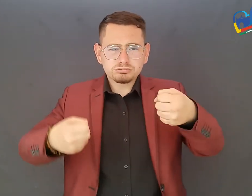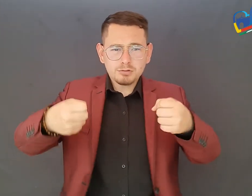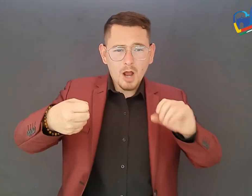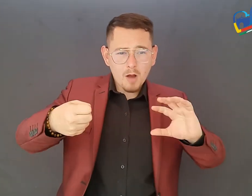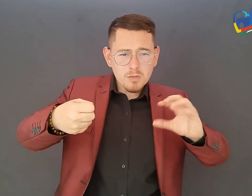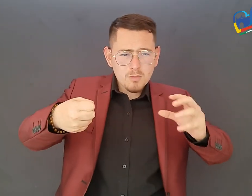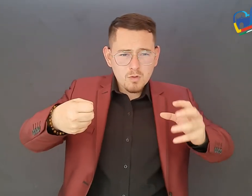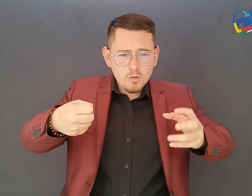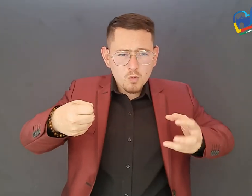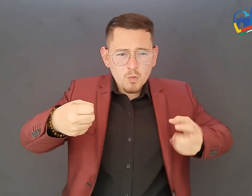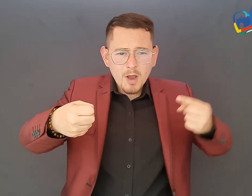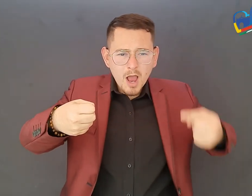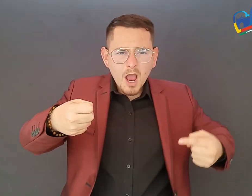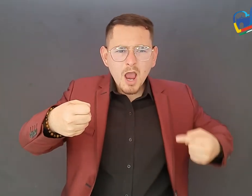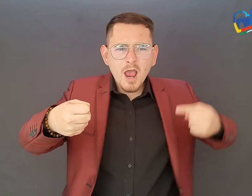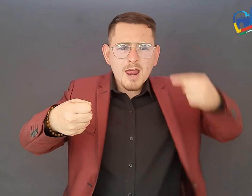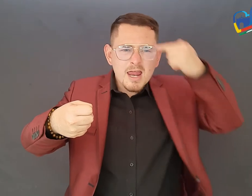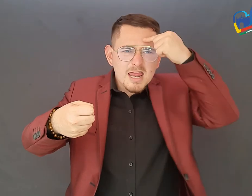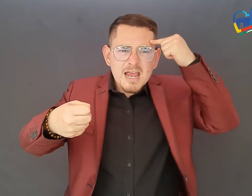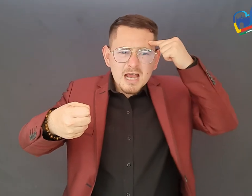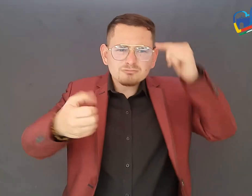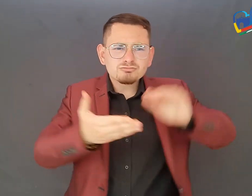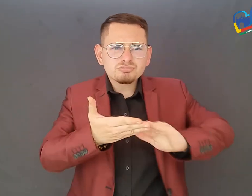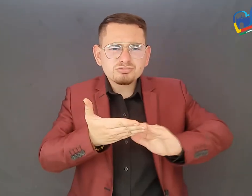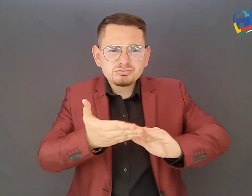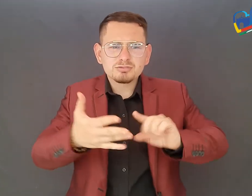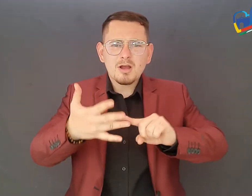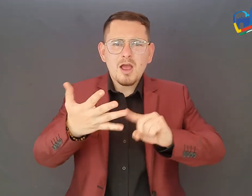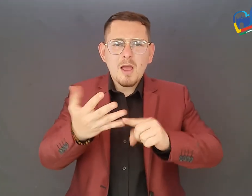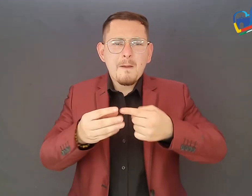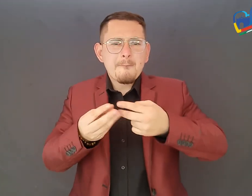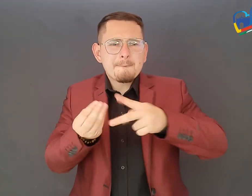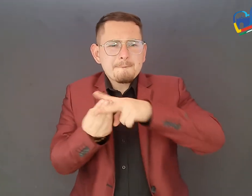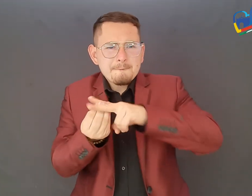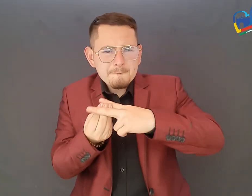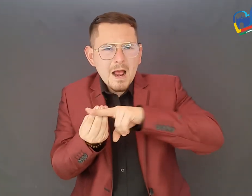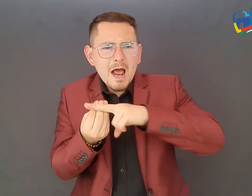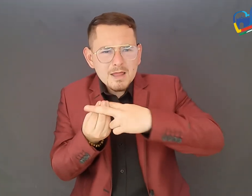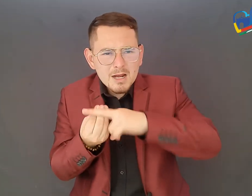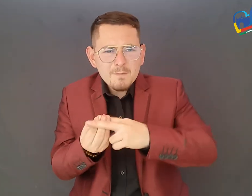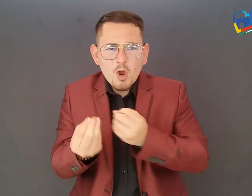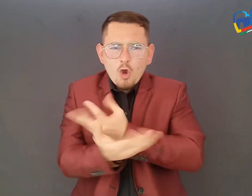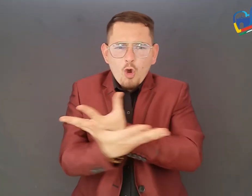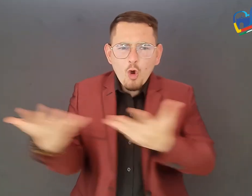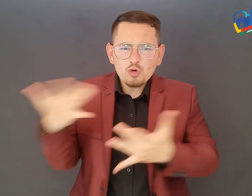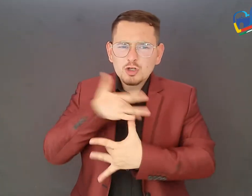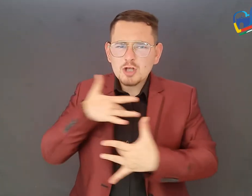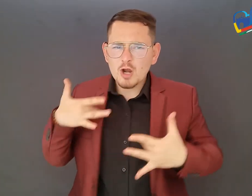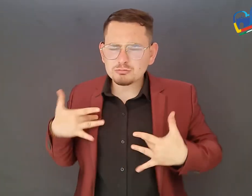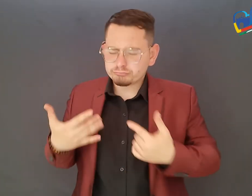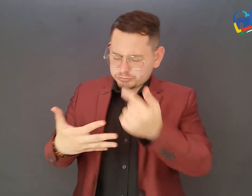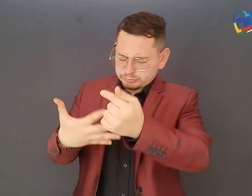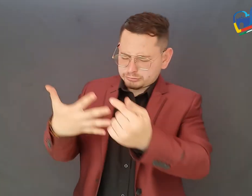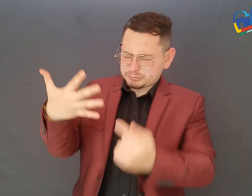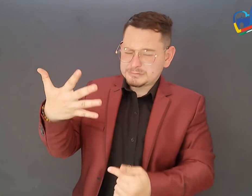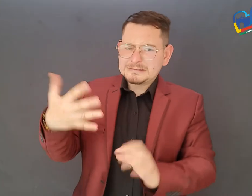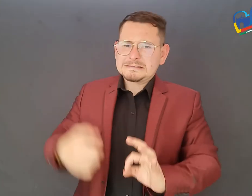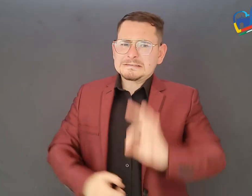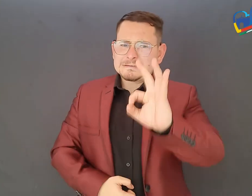administración, pólizas, entre otros los cuales han incrementado de manera considerable en el 2022 razón